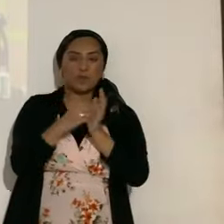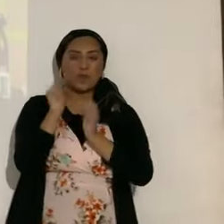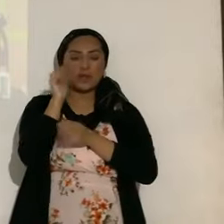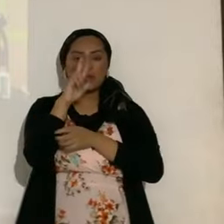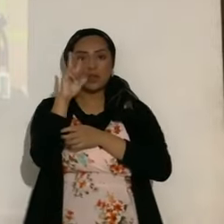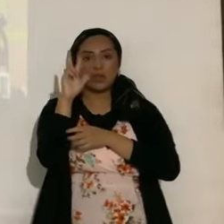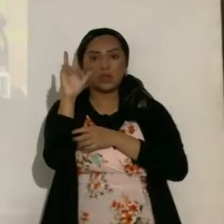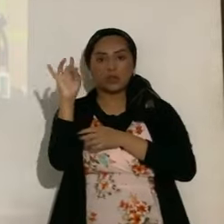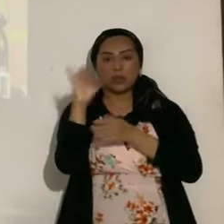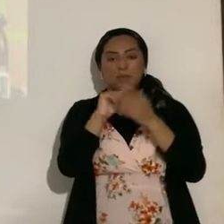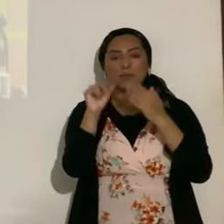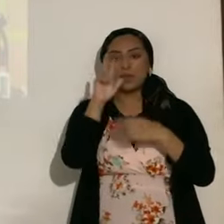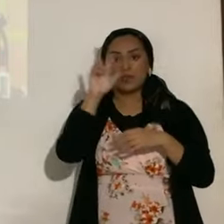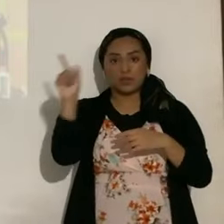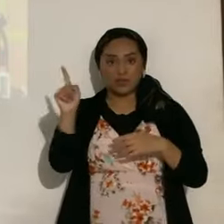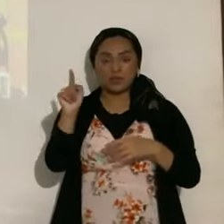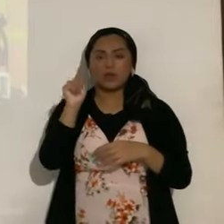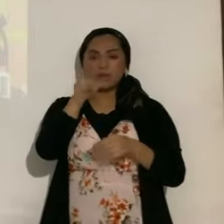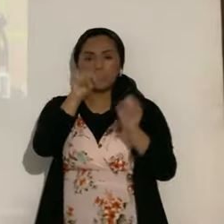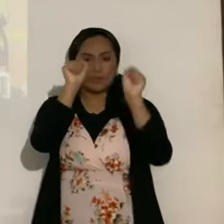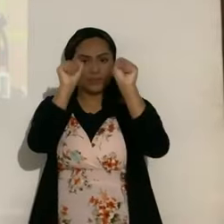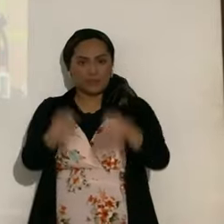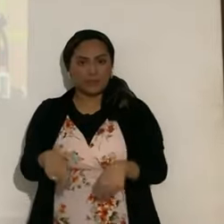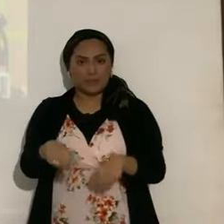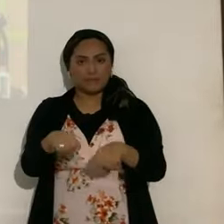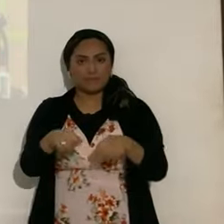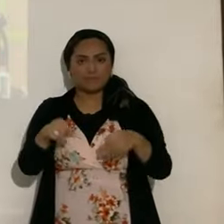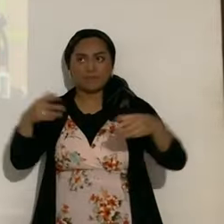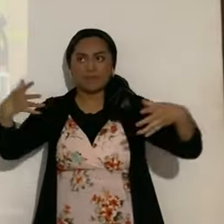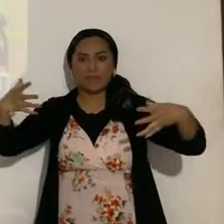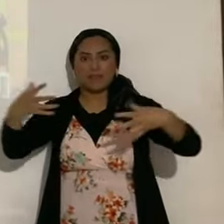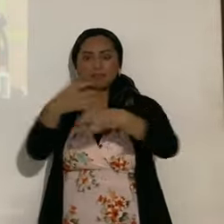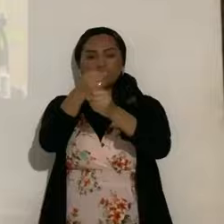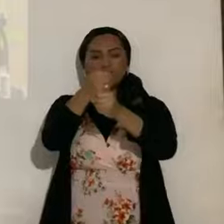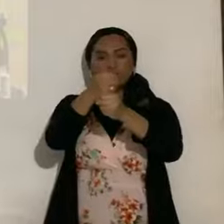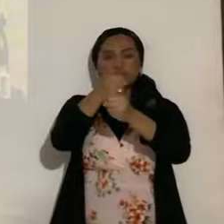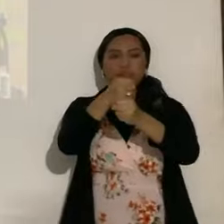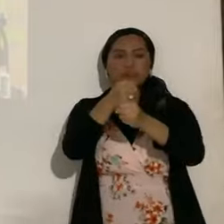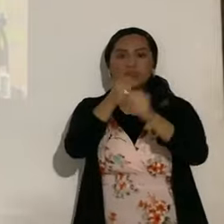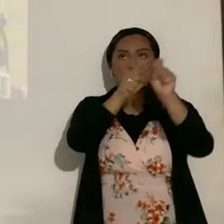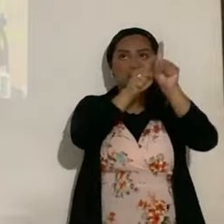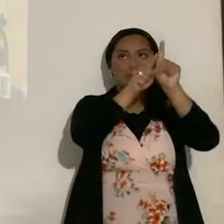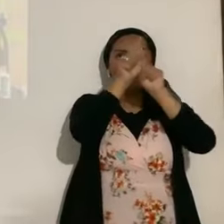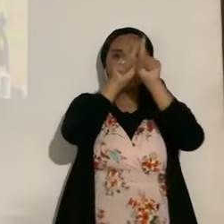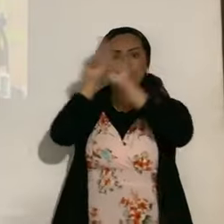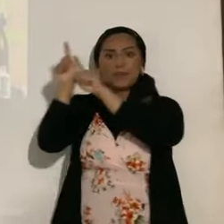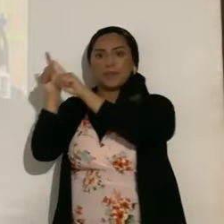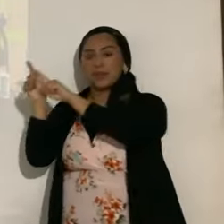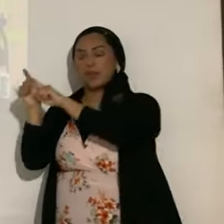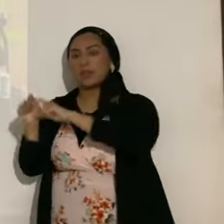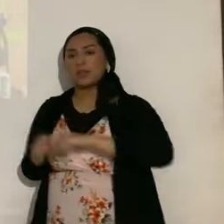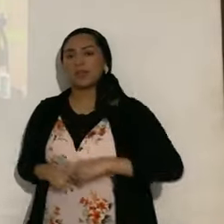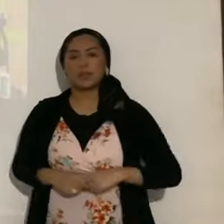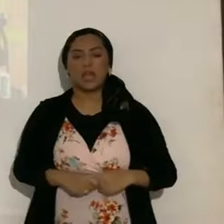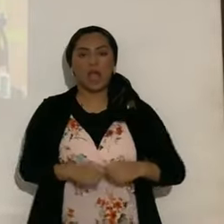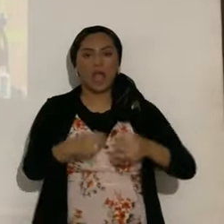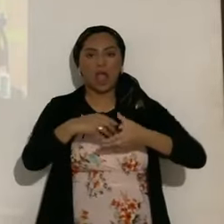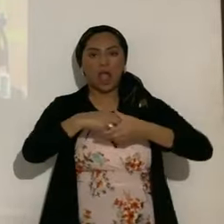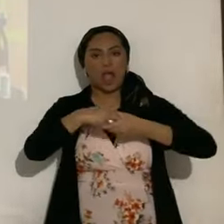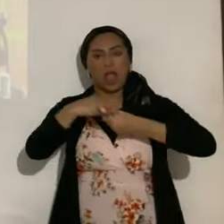31. ¿Podrás tú atar los lazos de las pléyades o desatarás las ligaduras de Orión? ¿Sacarás a su tiempo las